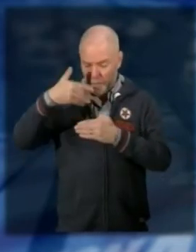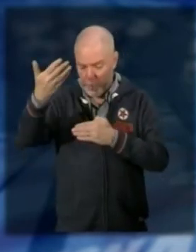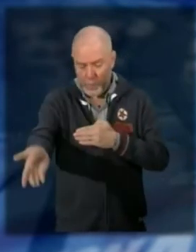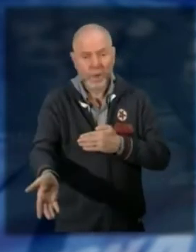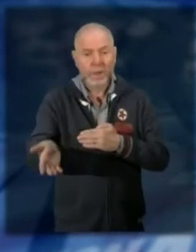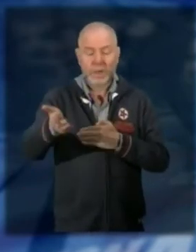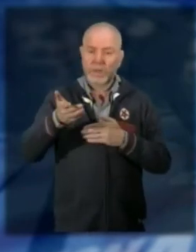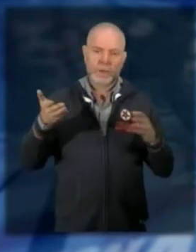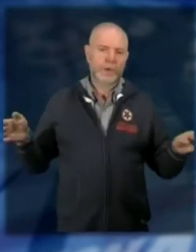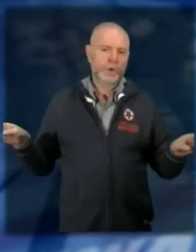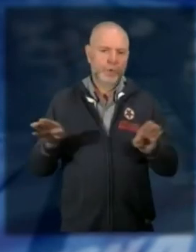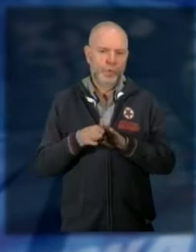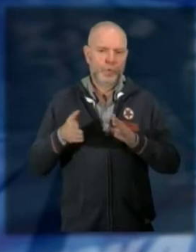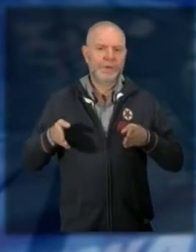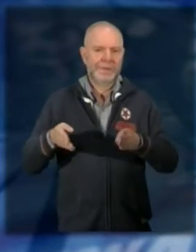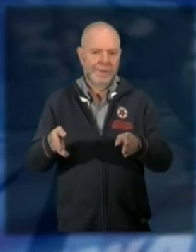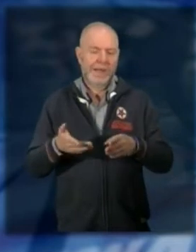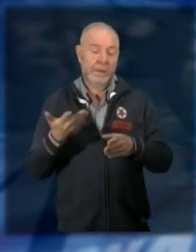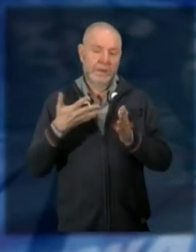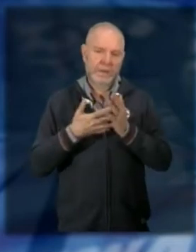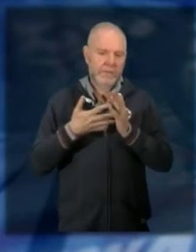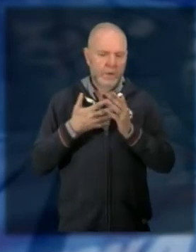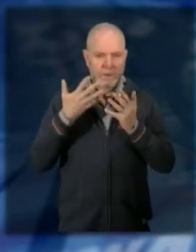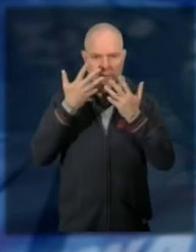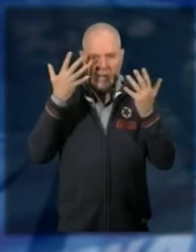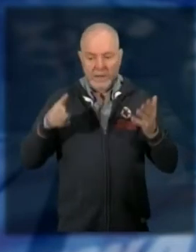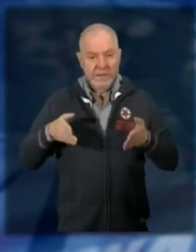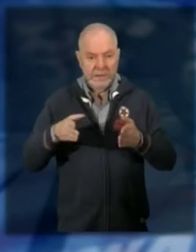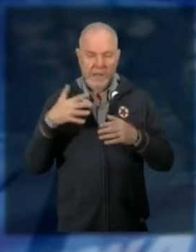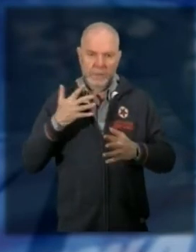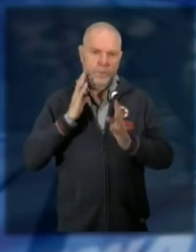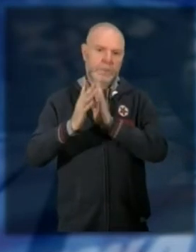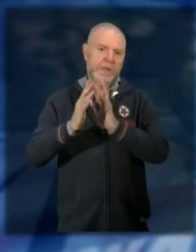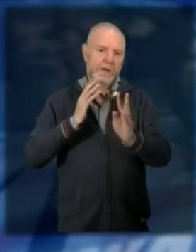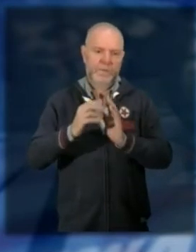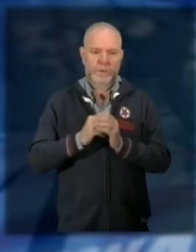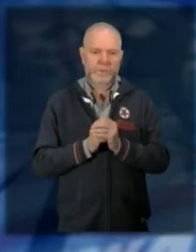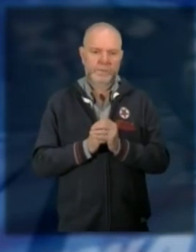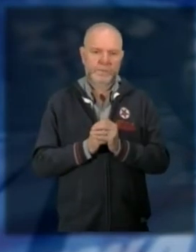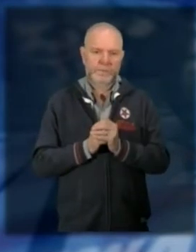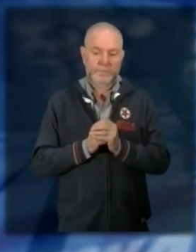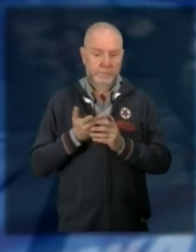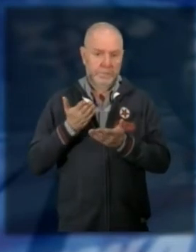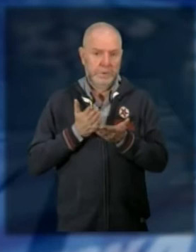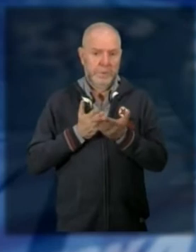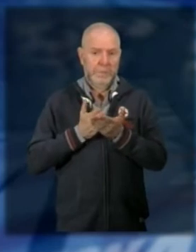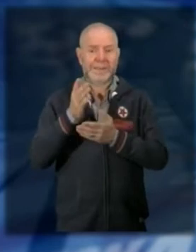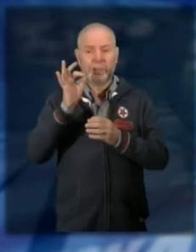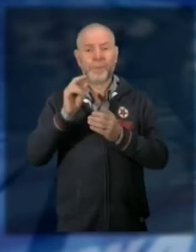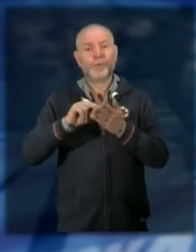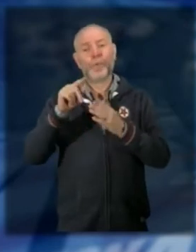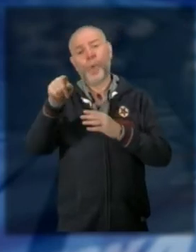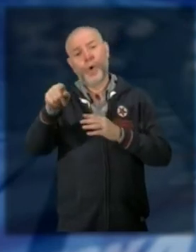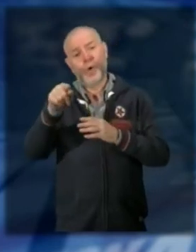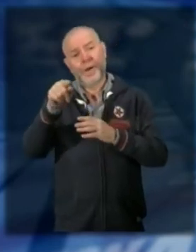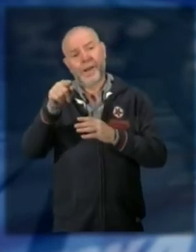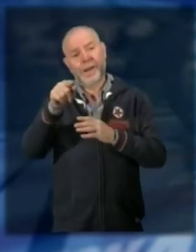decisione di chiudere la via al traffico con qualche disagio inevitabile visto che la strada è molto trafficata da lì infatti transitano i genitori per portare i figli